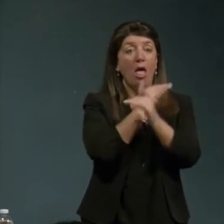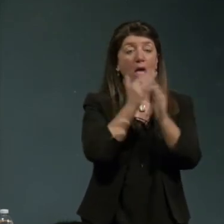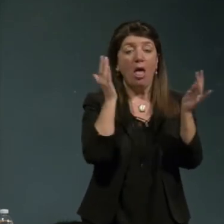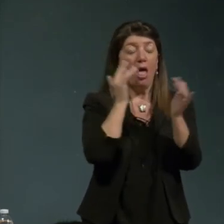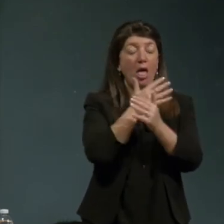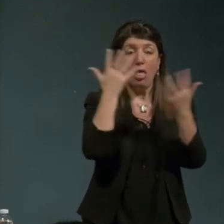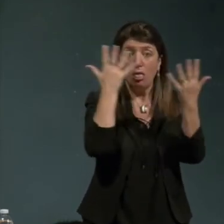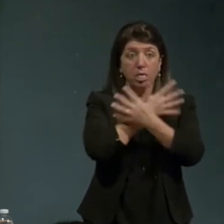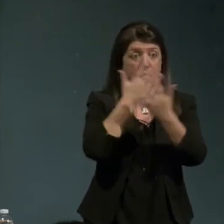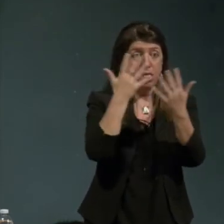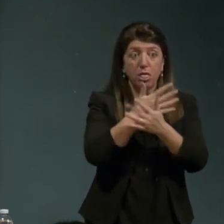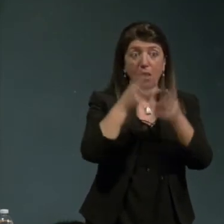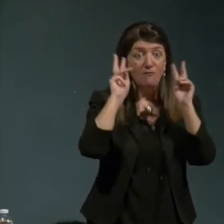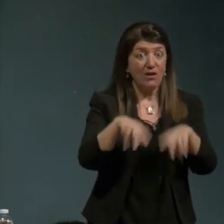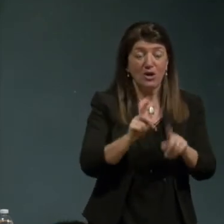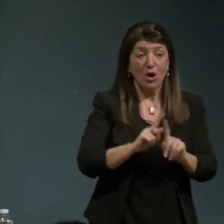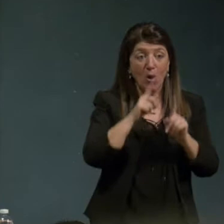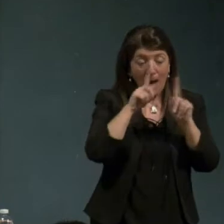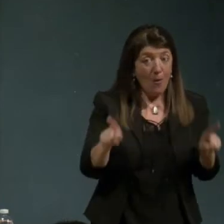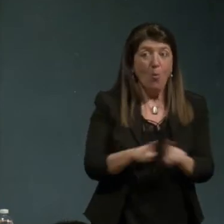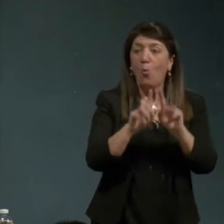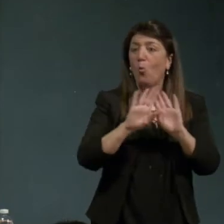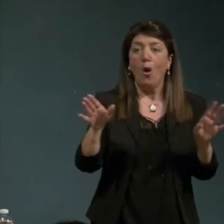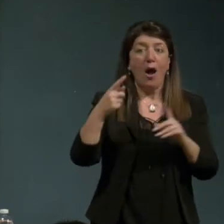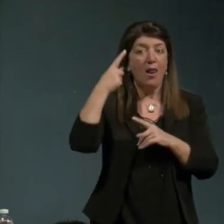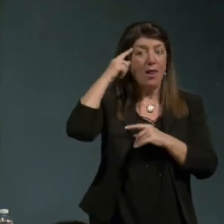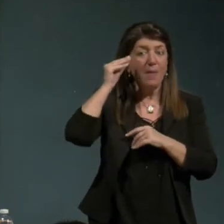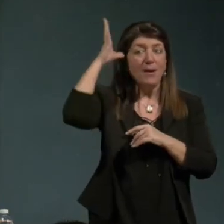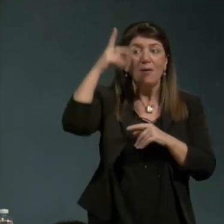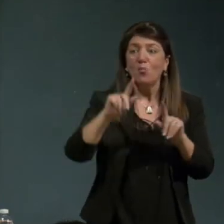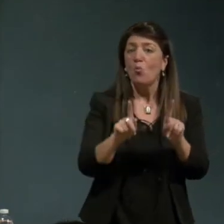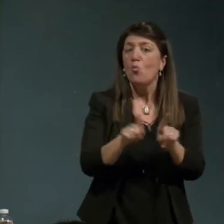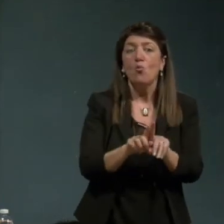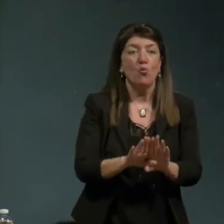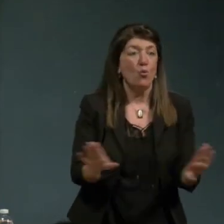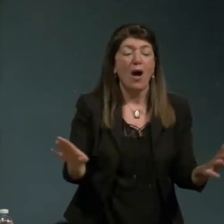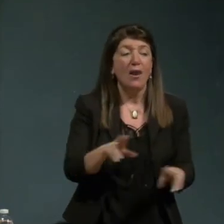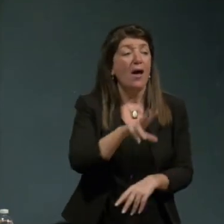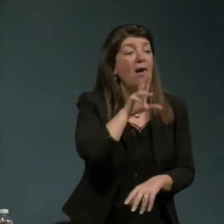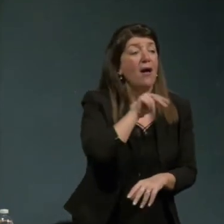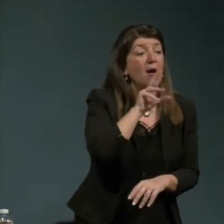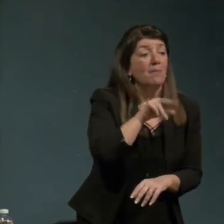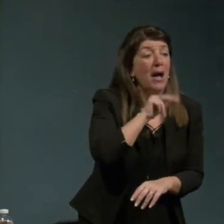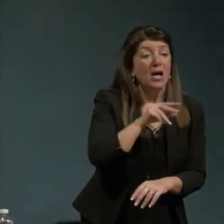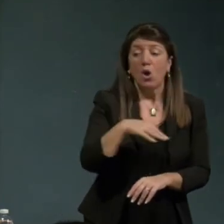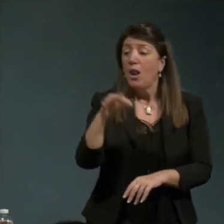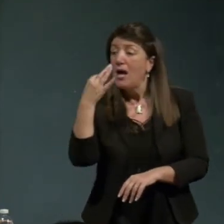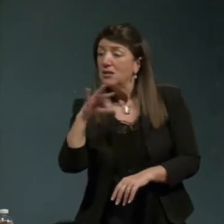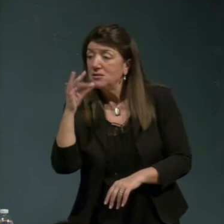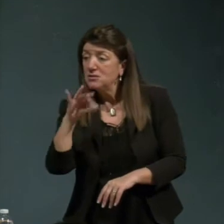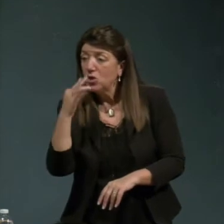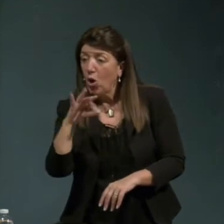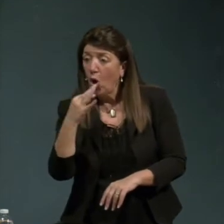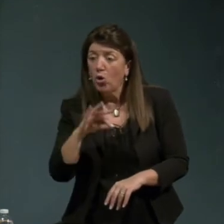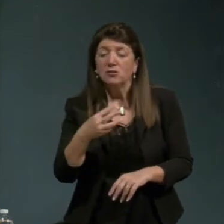esattamente lo stesso lo fatto che le parole le discursi sono traduzione